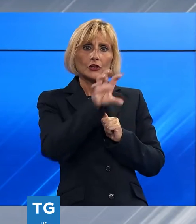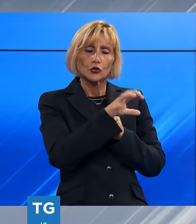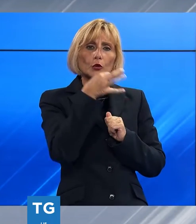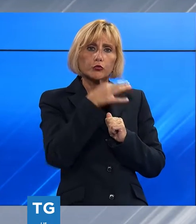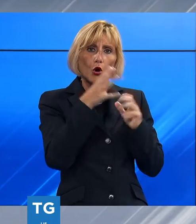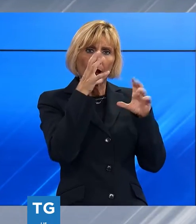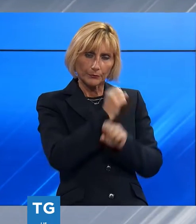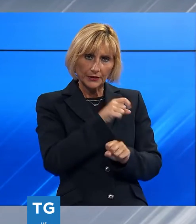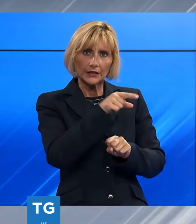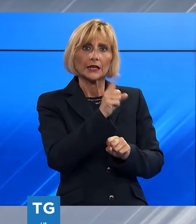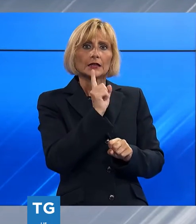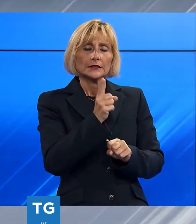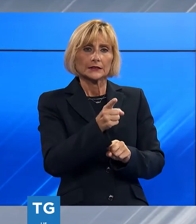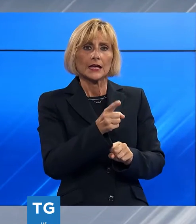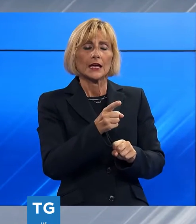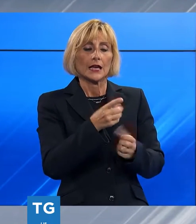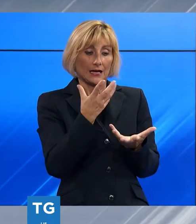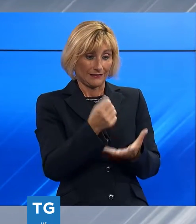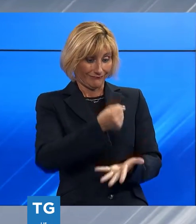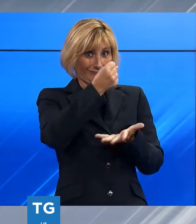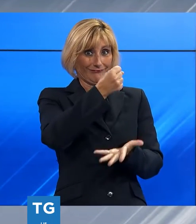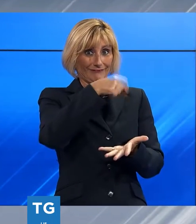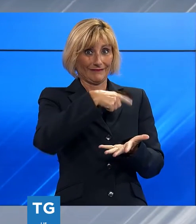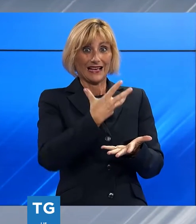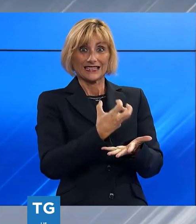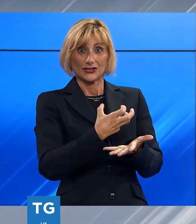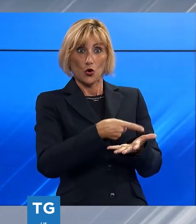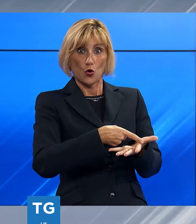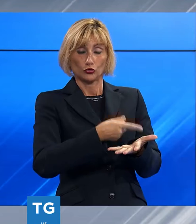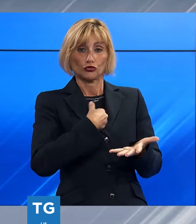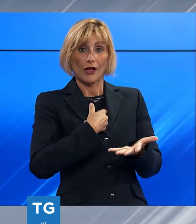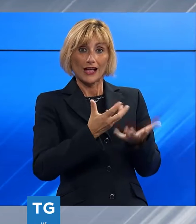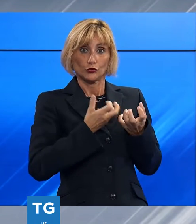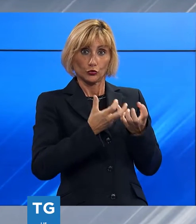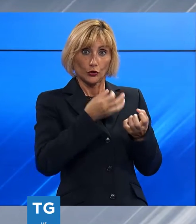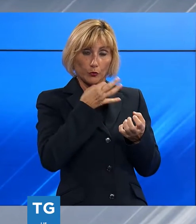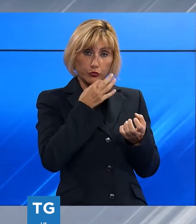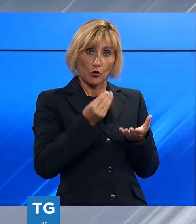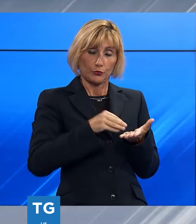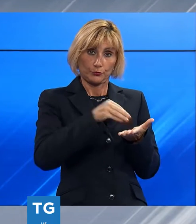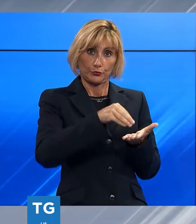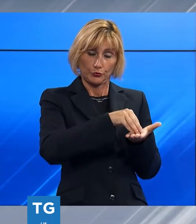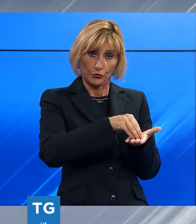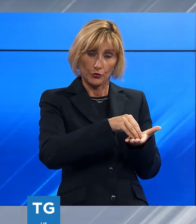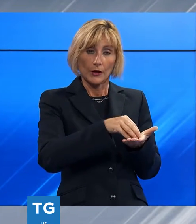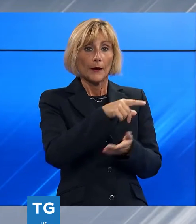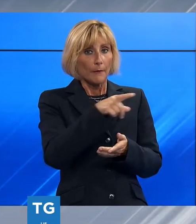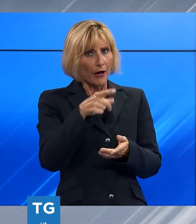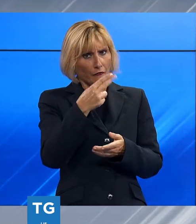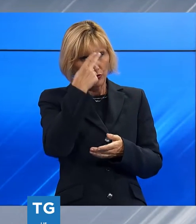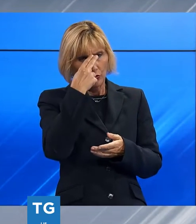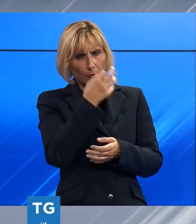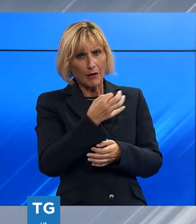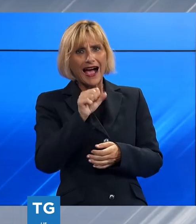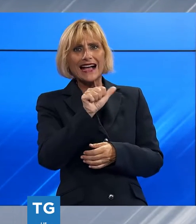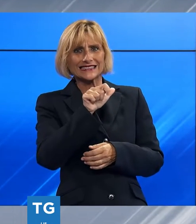nelle sacche delle risorse ci sono possibilità per esempio di assunzioni ulteriori sul tema dei controlli. Ricordiamoci che le Asle in questo momento, soprattutto